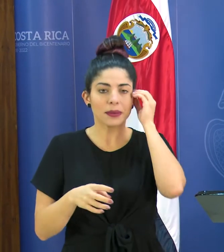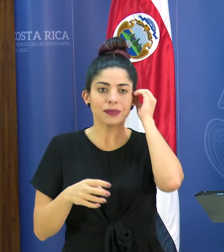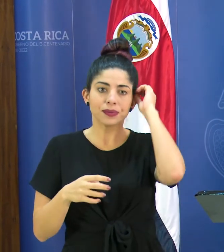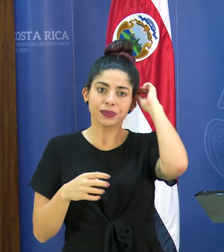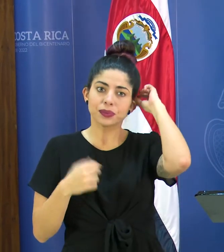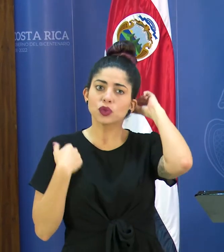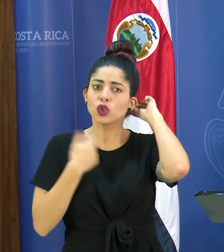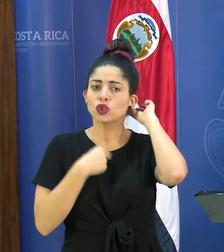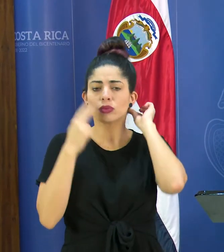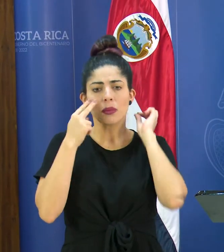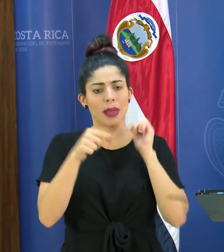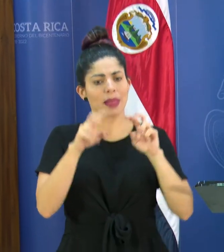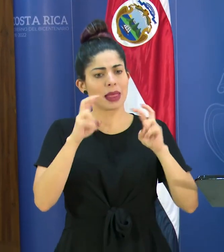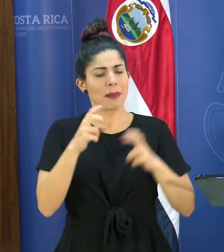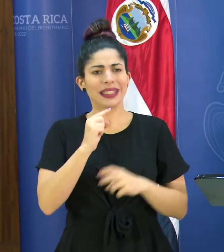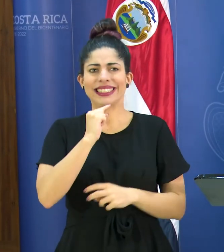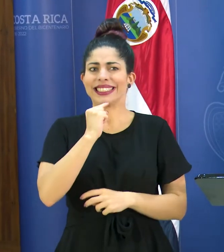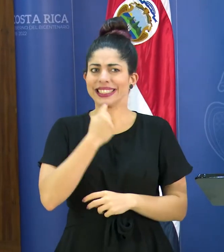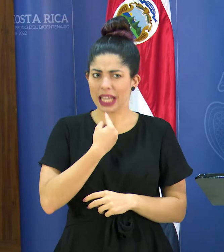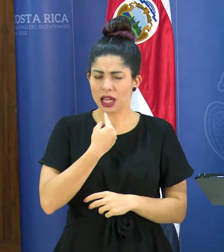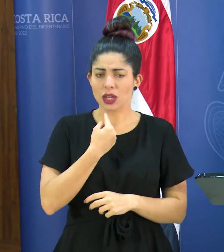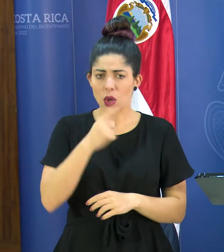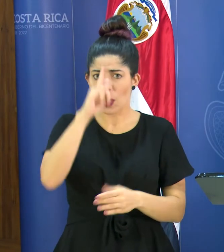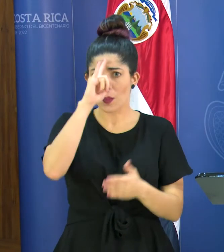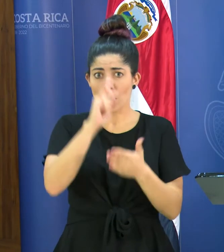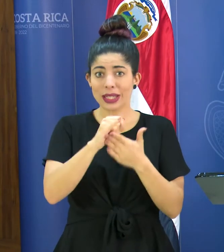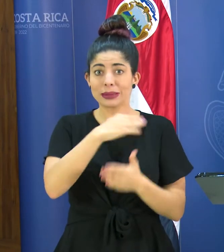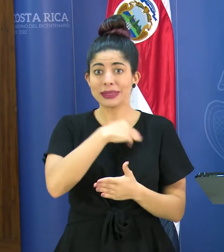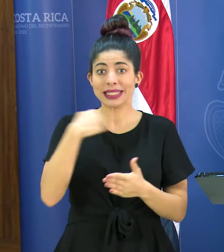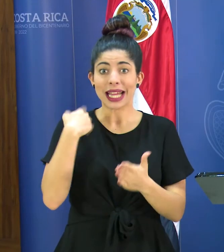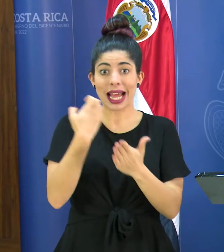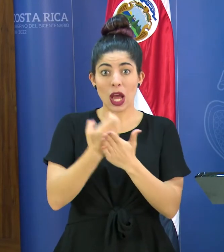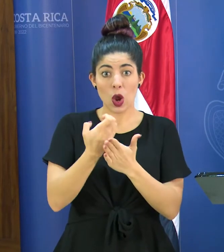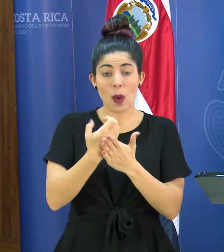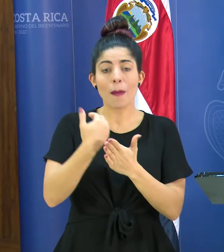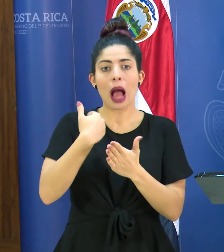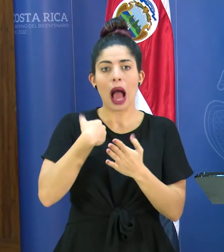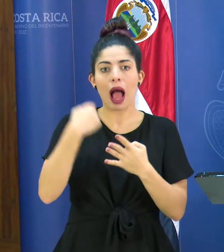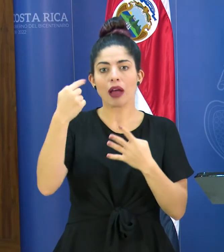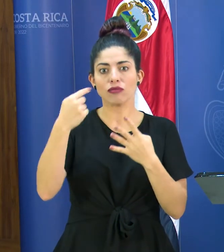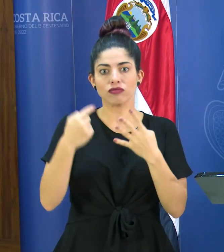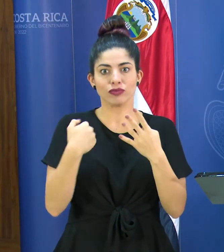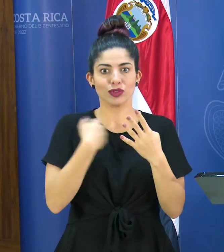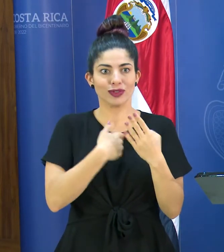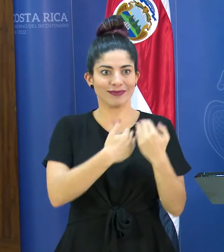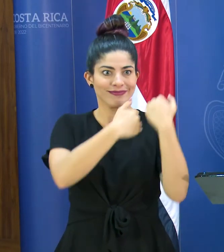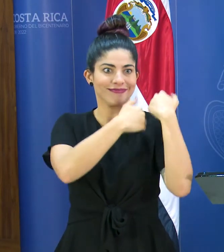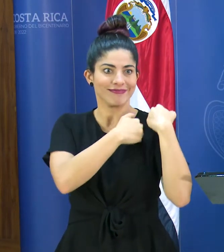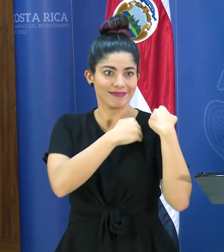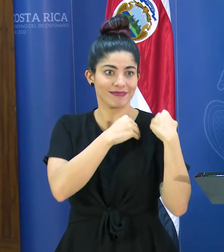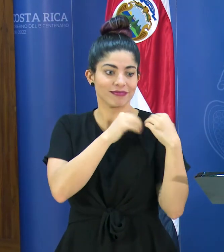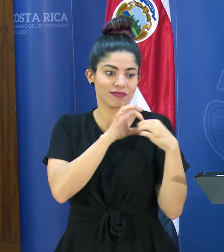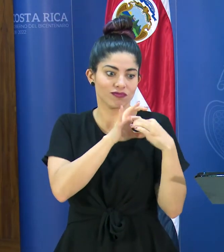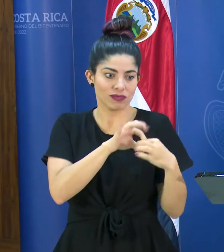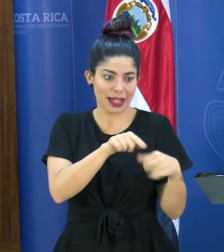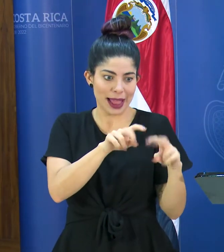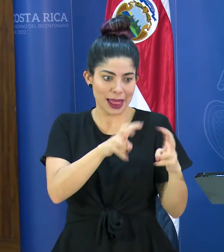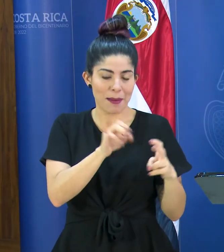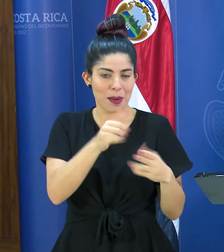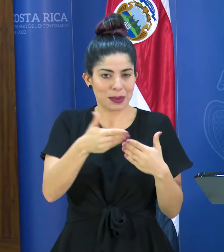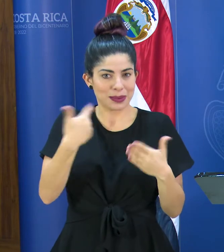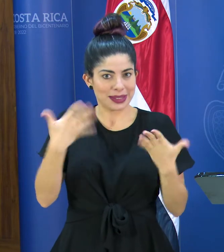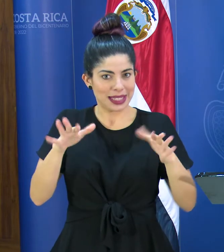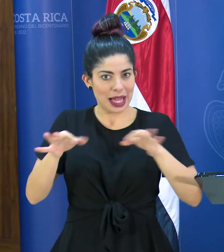tomado con mucha seriedad y en ese sentido, pues en el Ministerio de Economía tenemos varias competencias que atañen directamente a esto, como fue